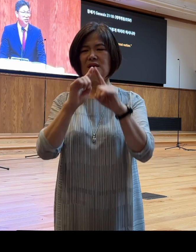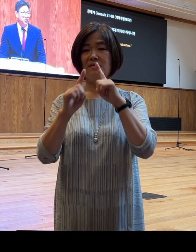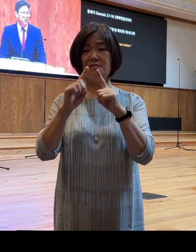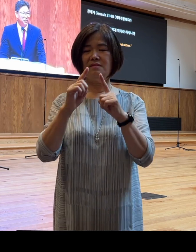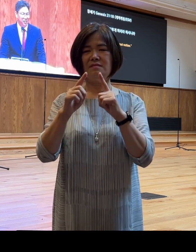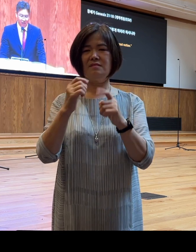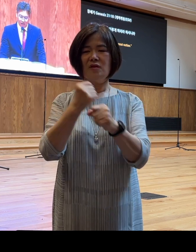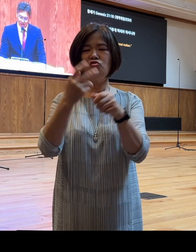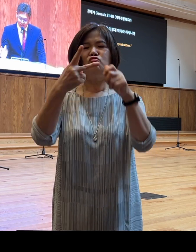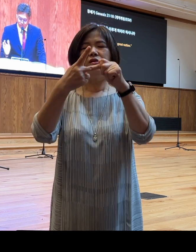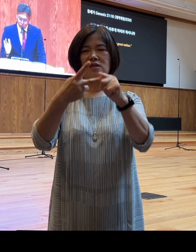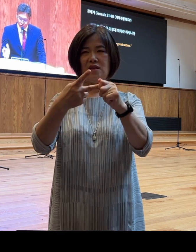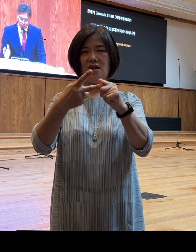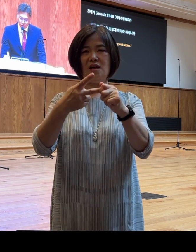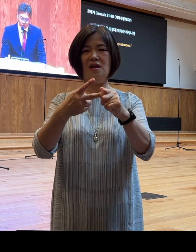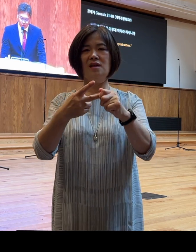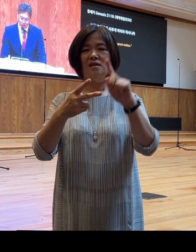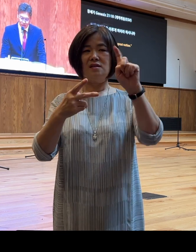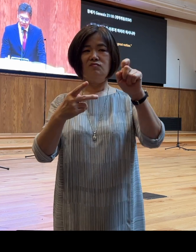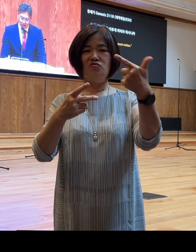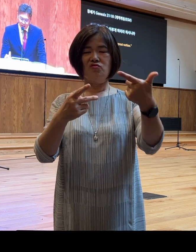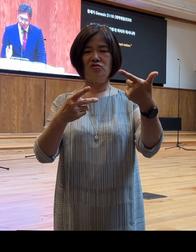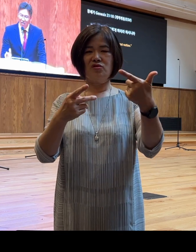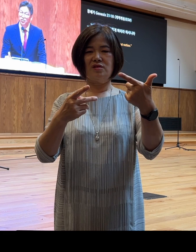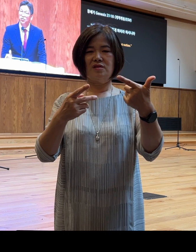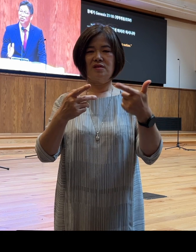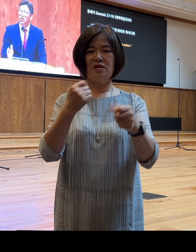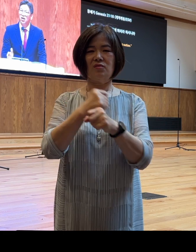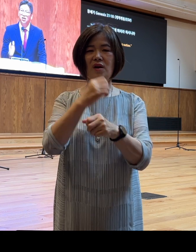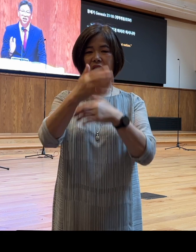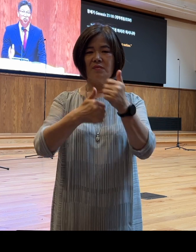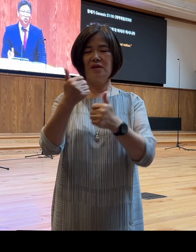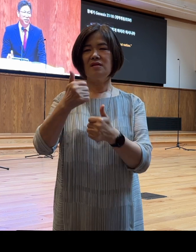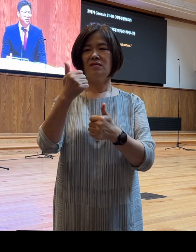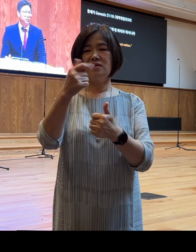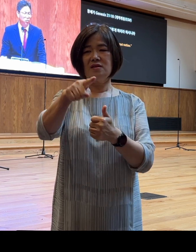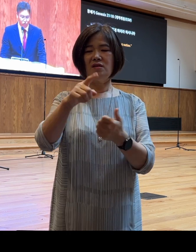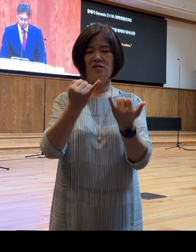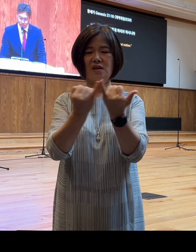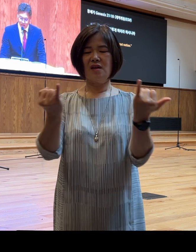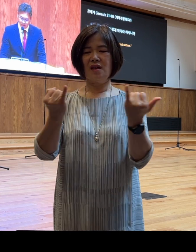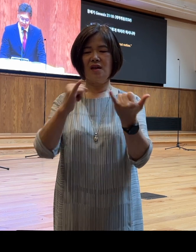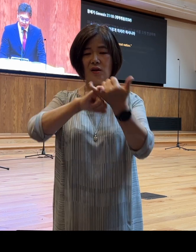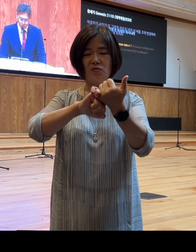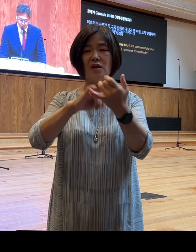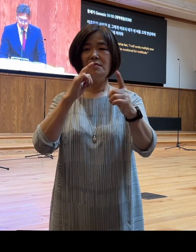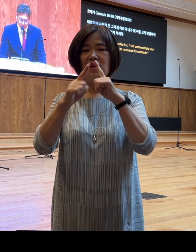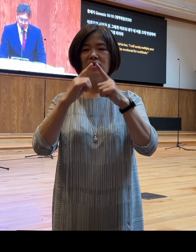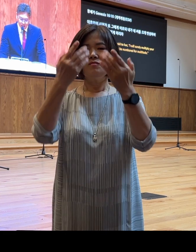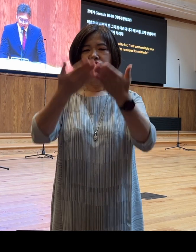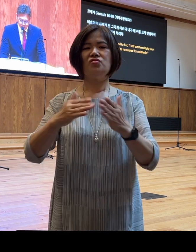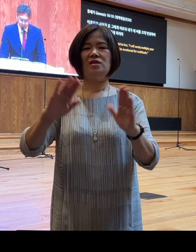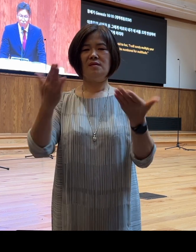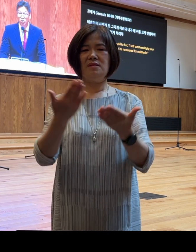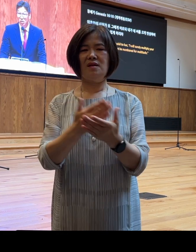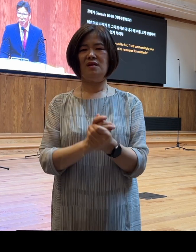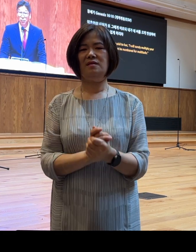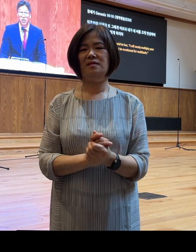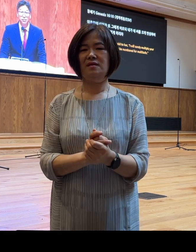16절에도 하나님께서 그녀에게 이 약속의 말씀을 주셨습니다 우리 함께 창세기 16장 10절 말씀 함께